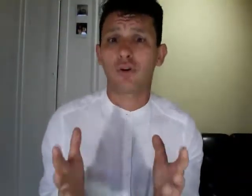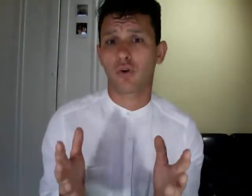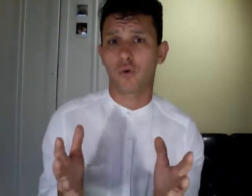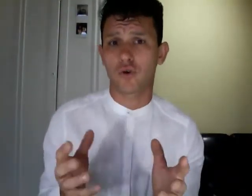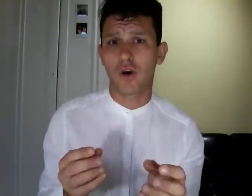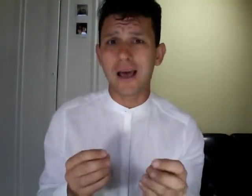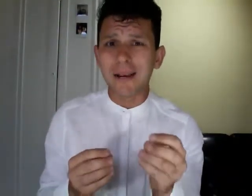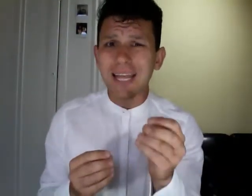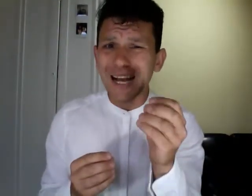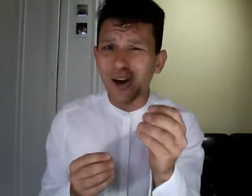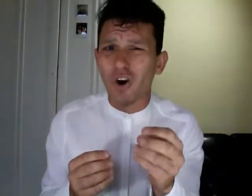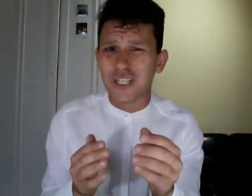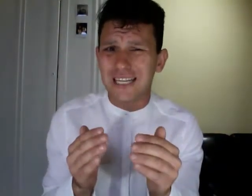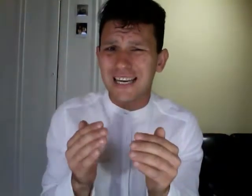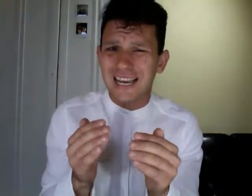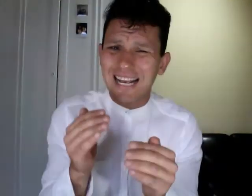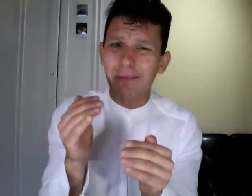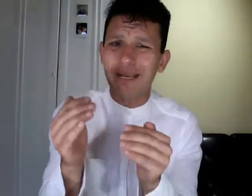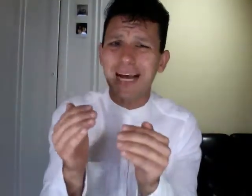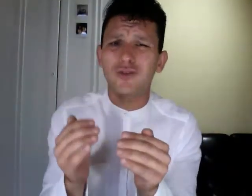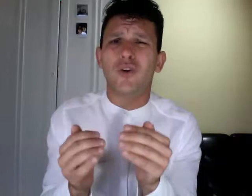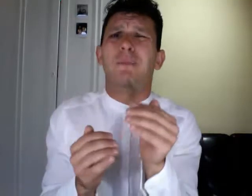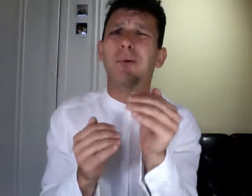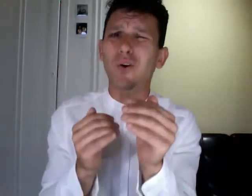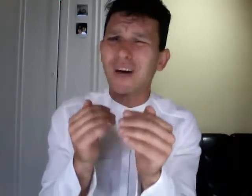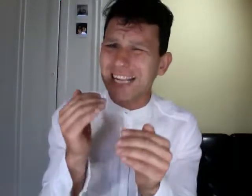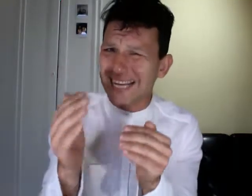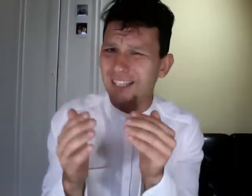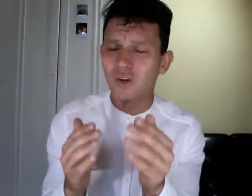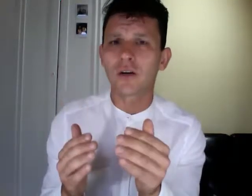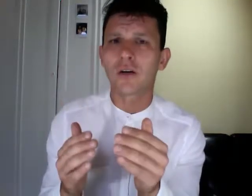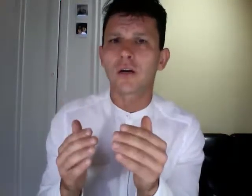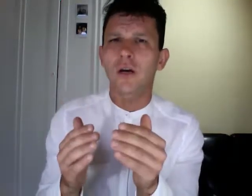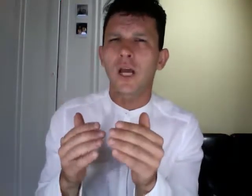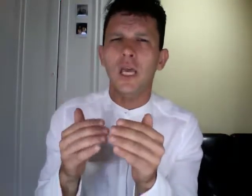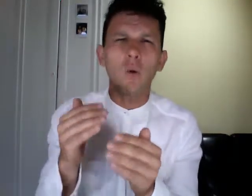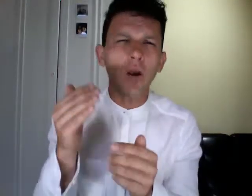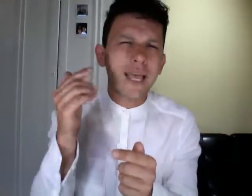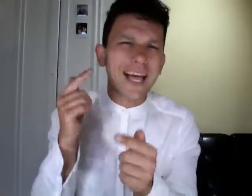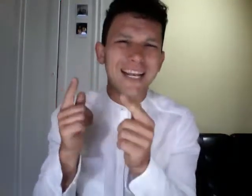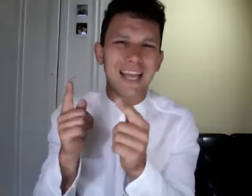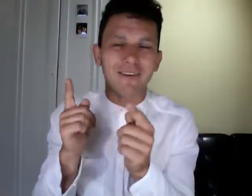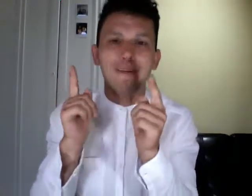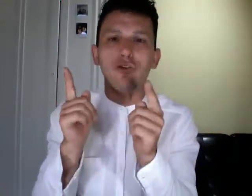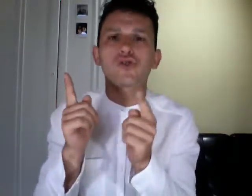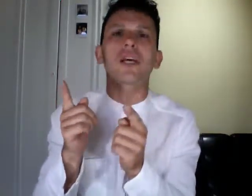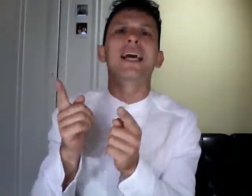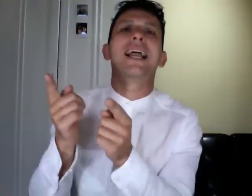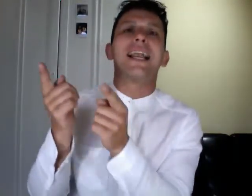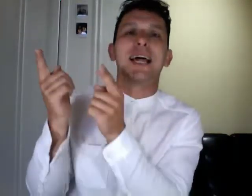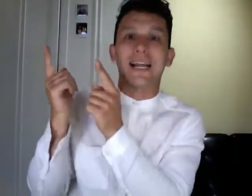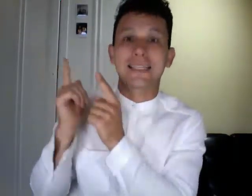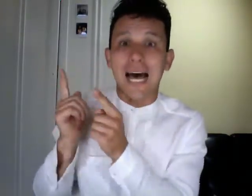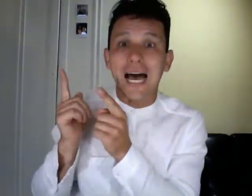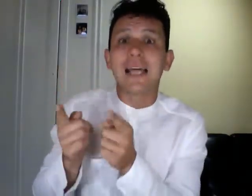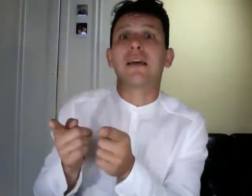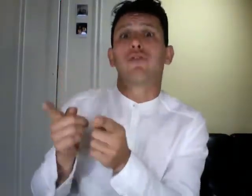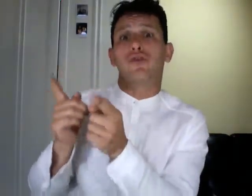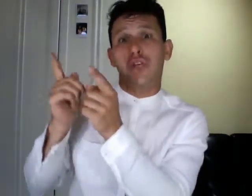doloroso perché ti accorgi camminando e progredendo che quello che credevi che fosse la realtà e che fosse